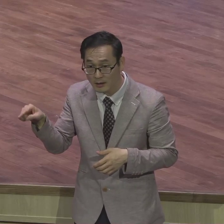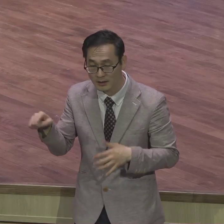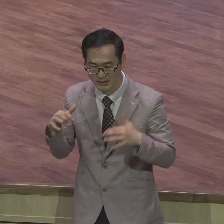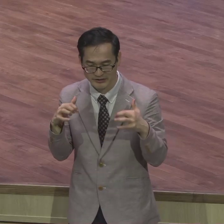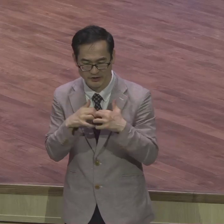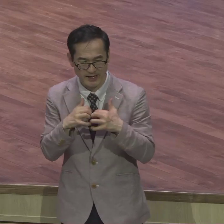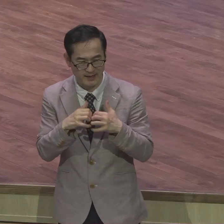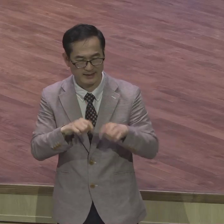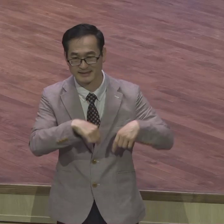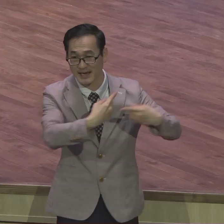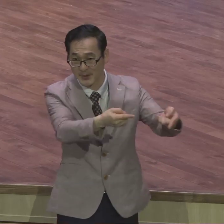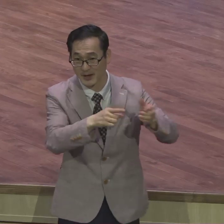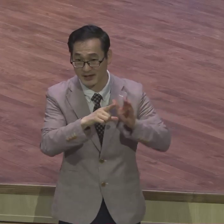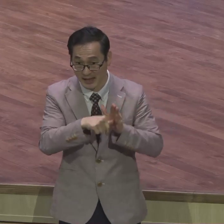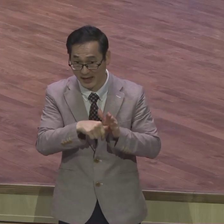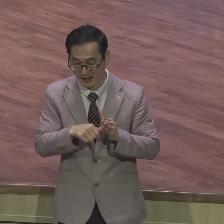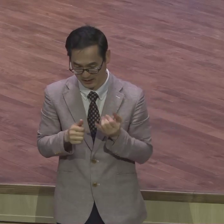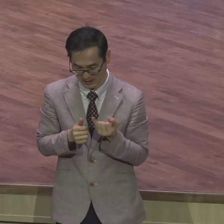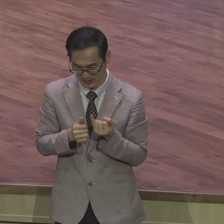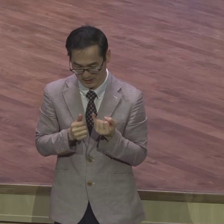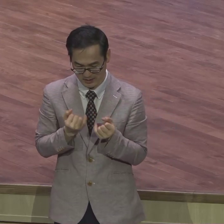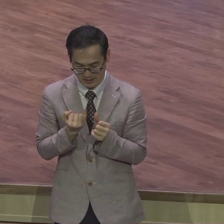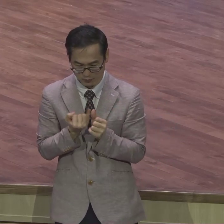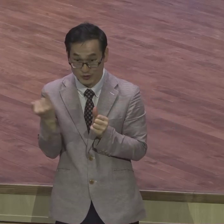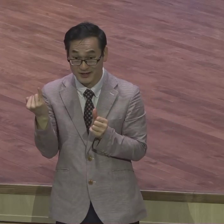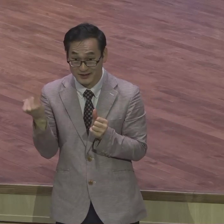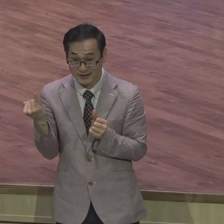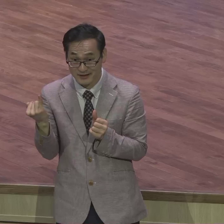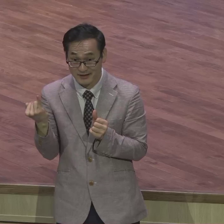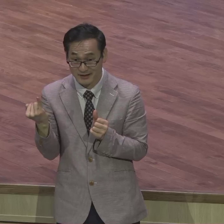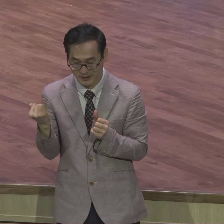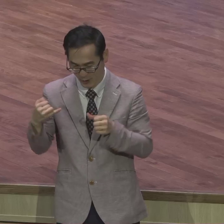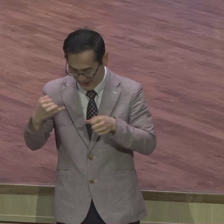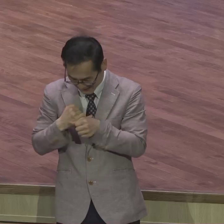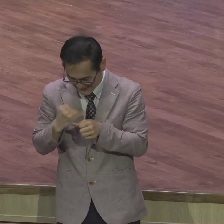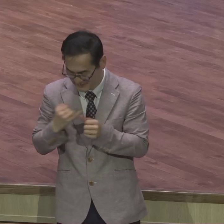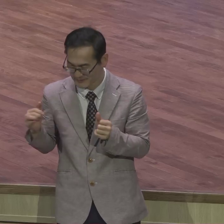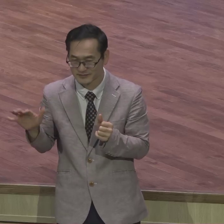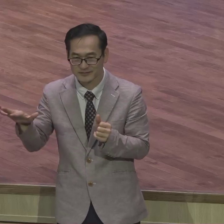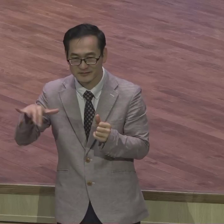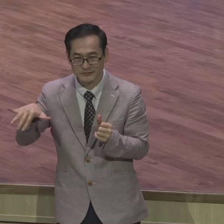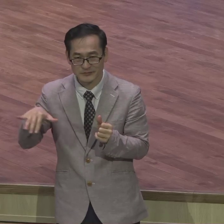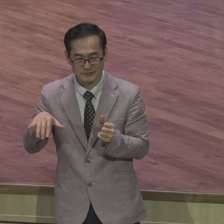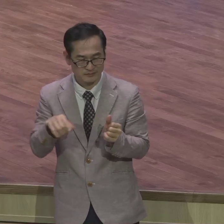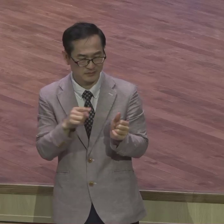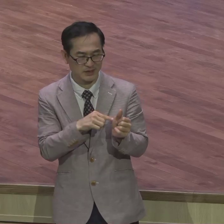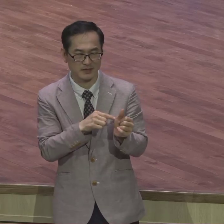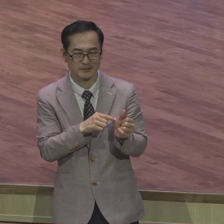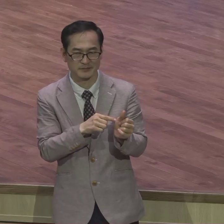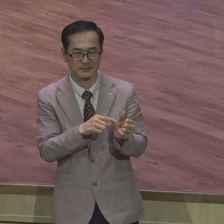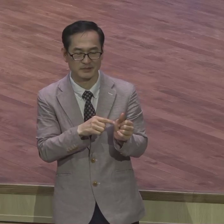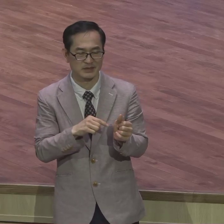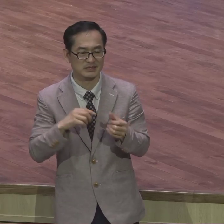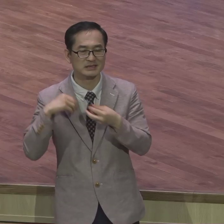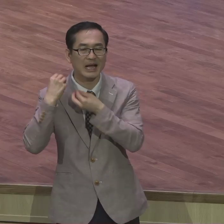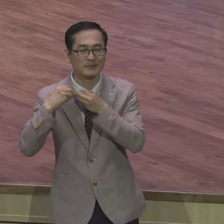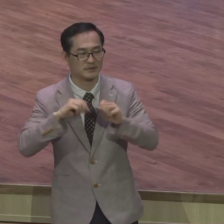떠나는 남편에게 그 아내나 그 애인들이 그려준 스카프예요 이